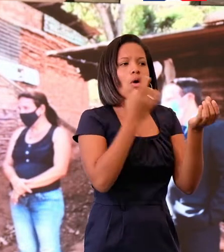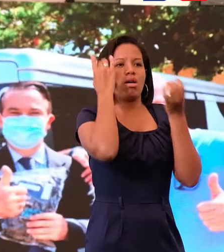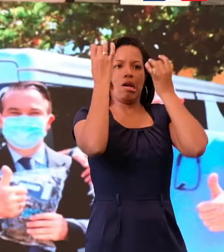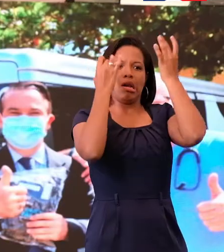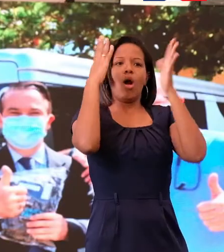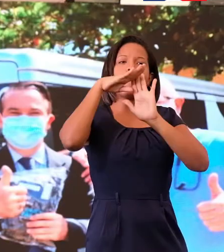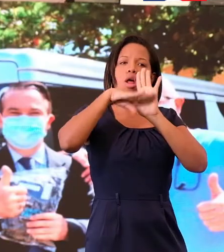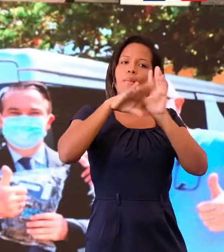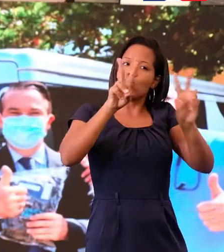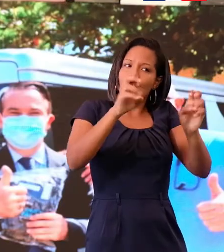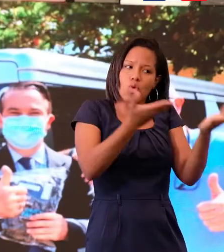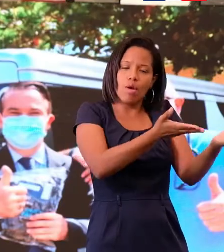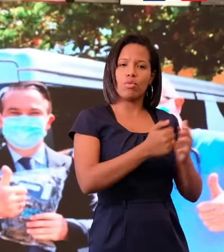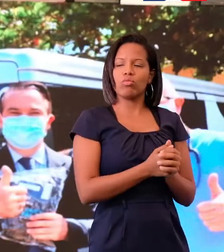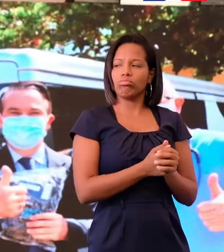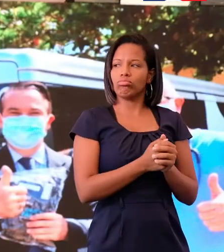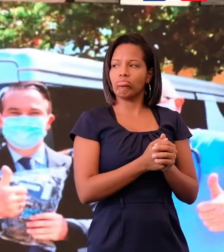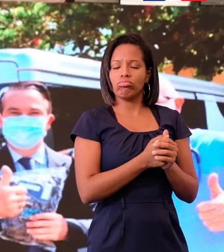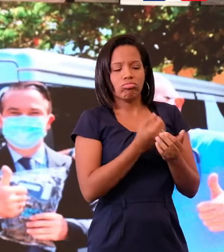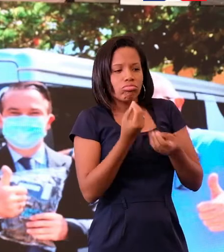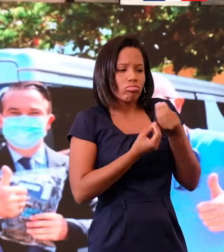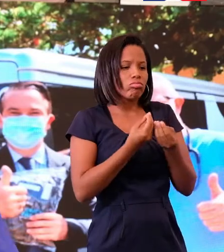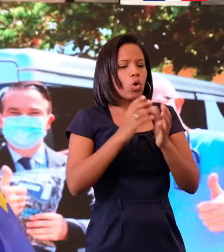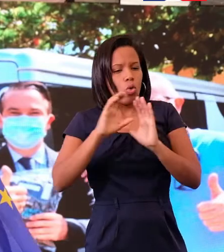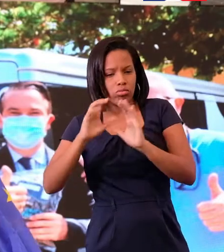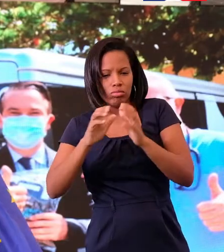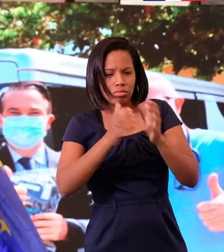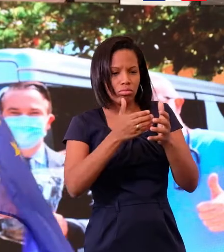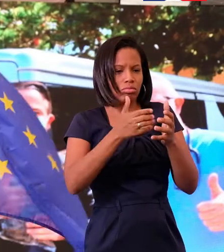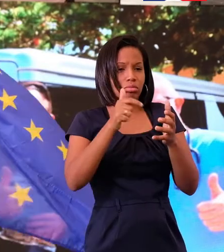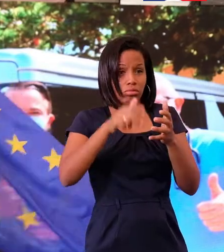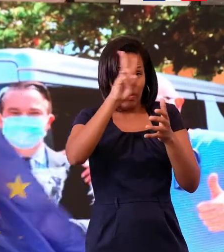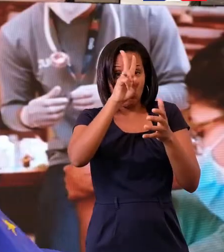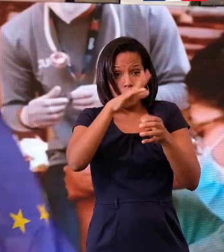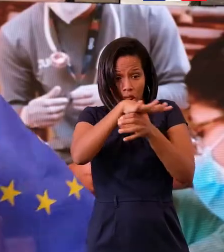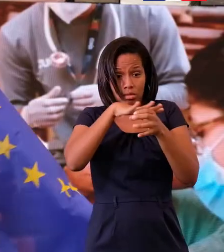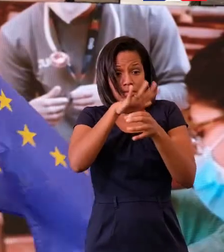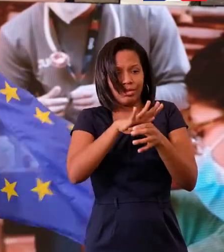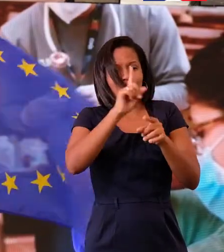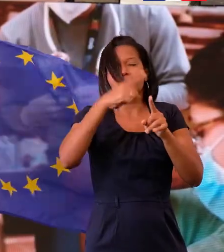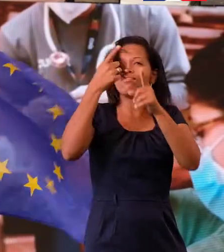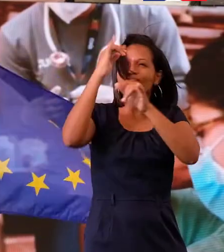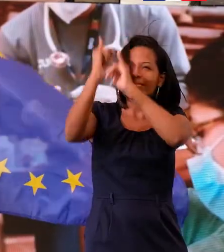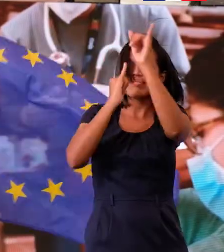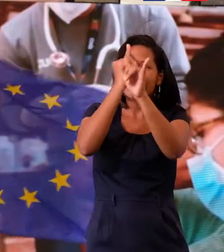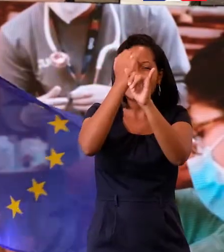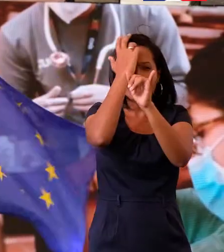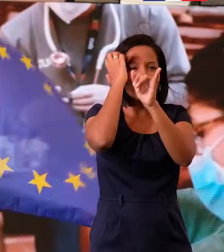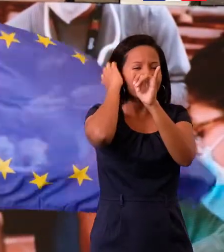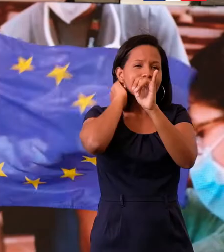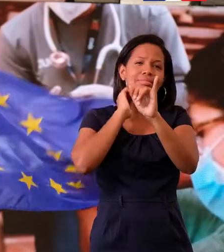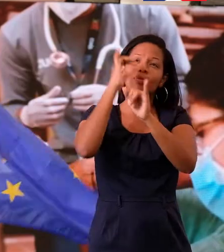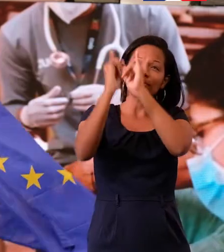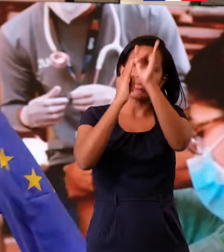tanto a organizaciones de la sociedad civil locales como a organizaciones internacionales presentes aquí y las saludo con mucho